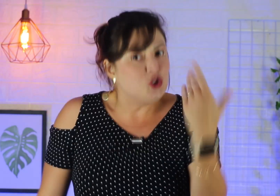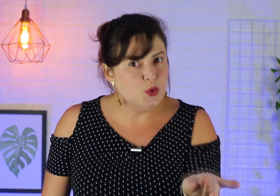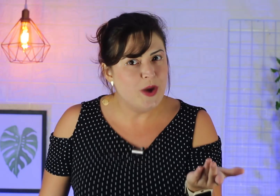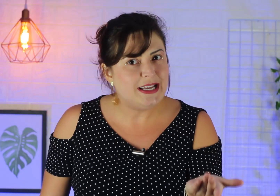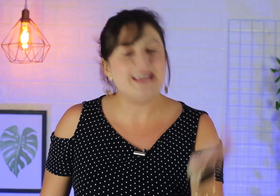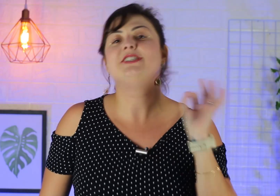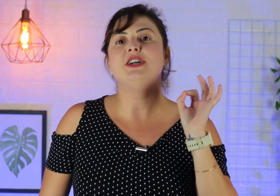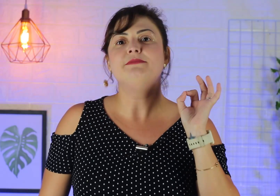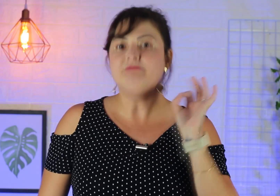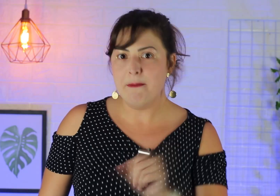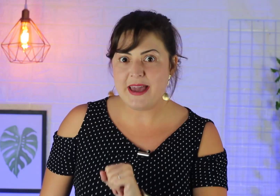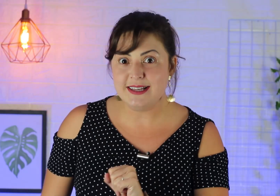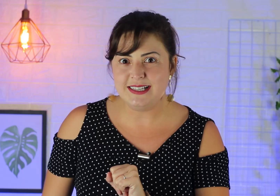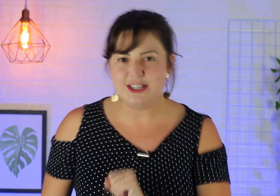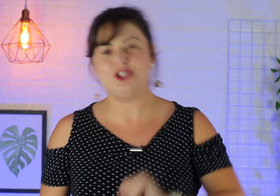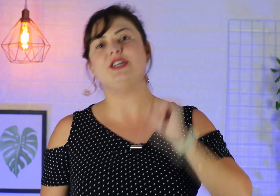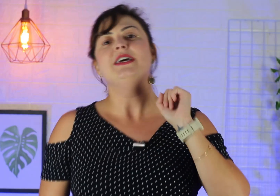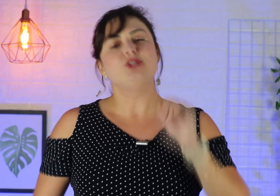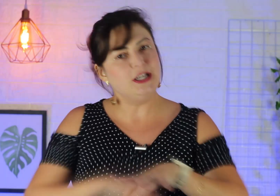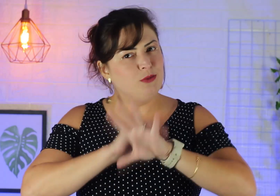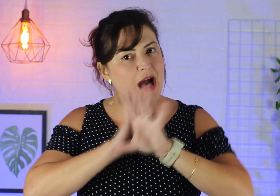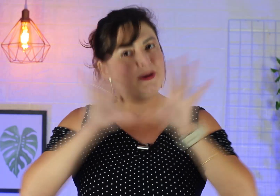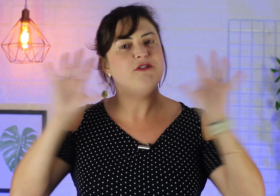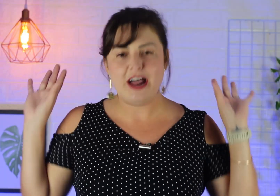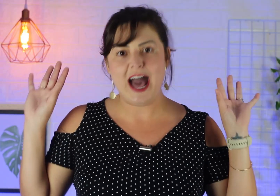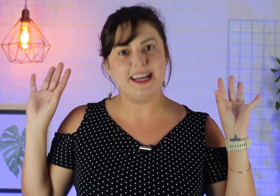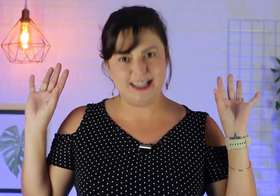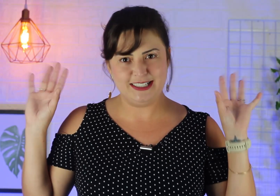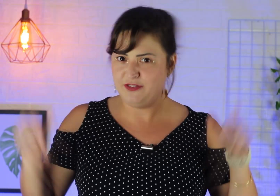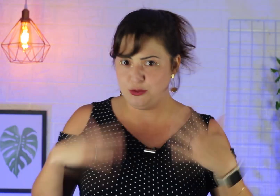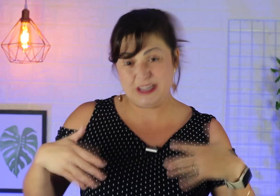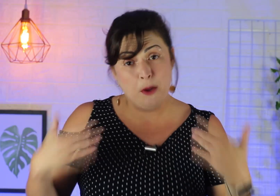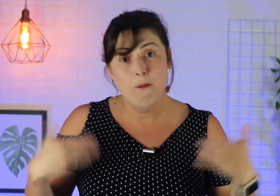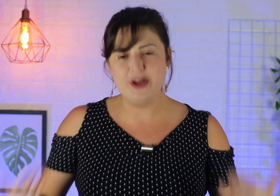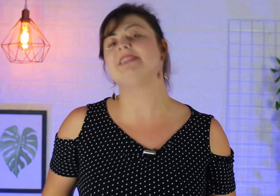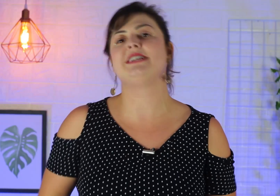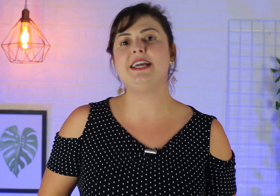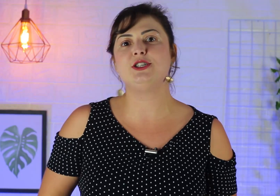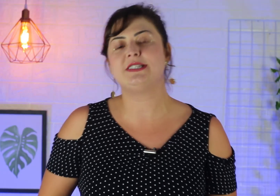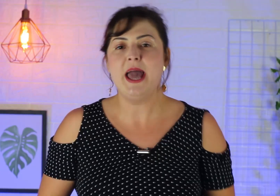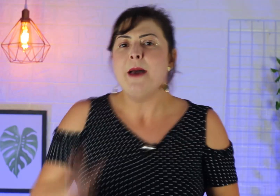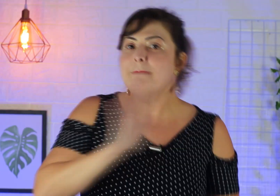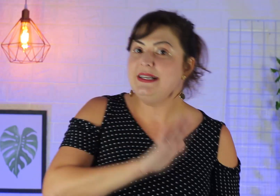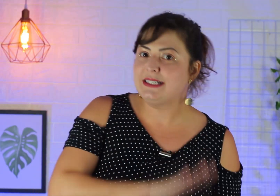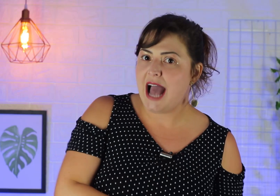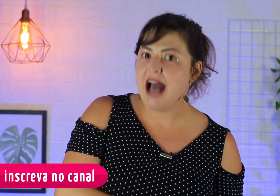sua igreja também existe, só que não dá para eu falar aqui nesse vídeo, porque são muitas igrejas, né? Mas cada